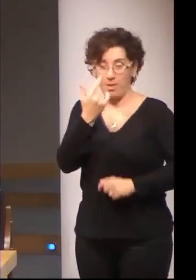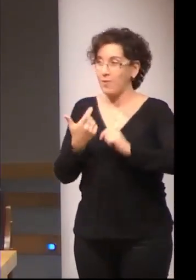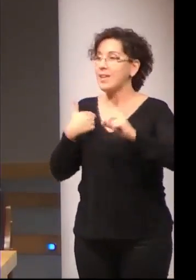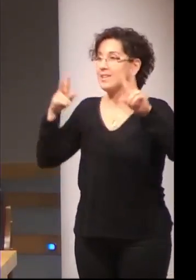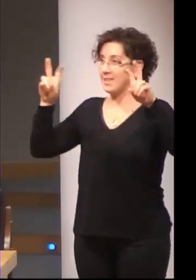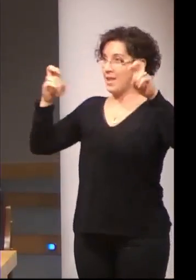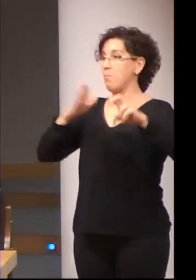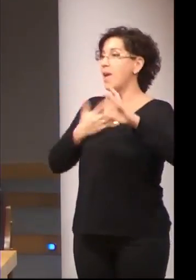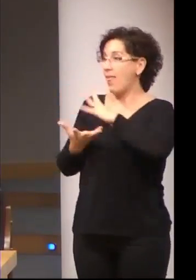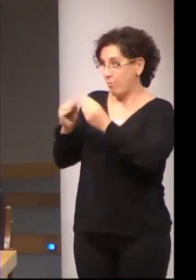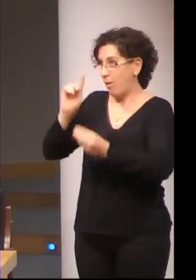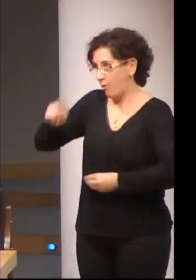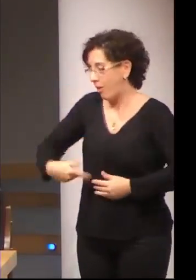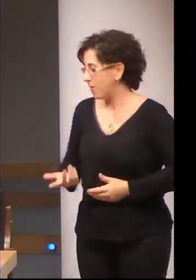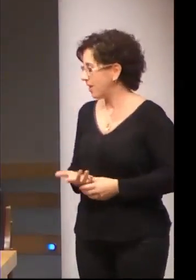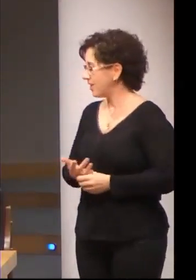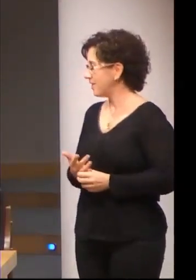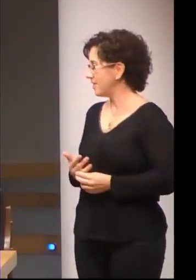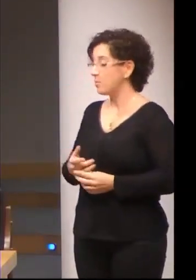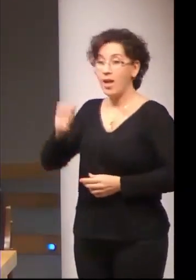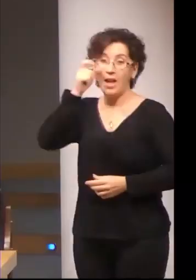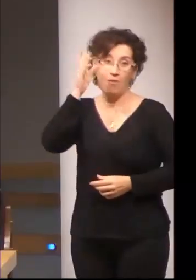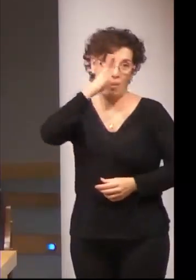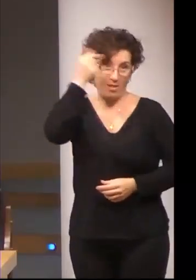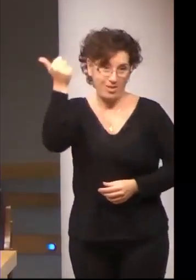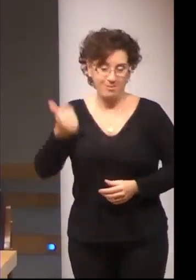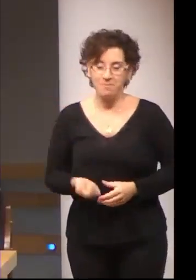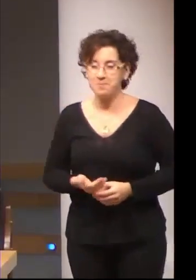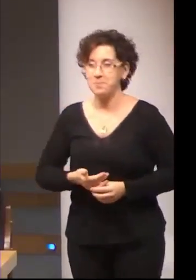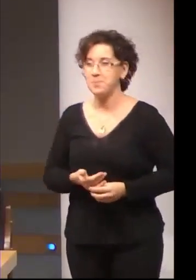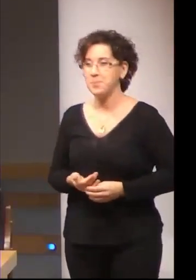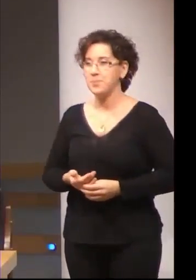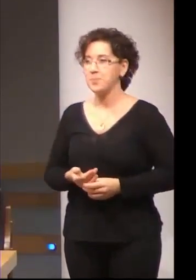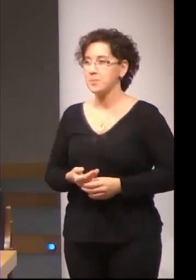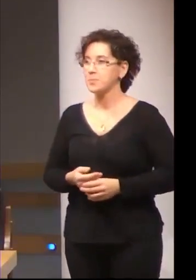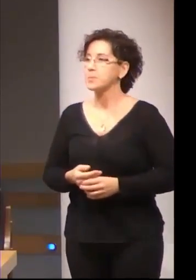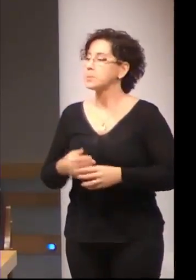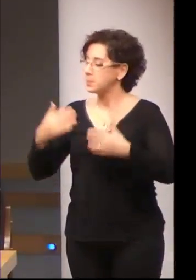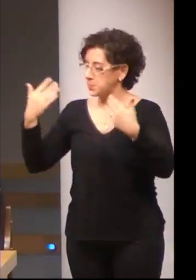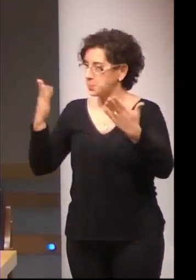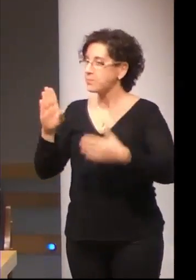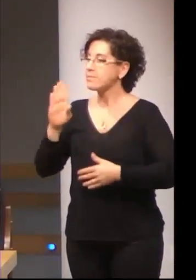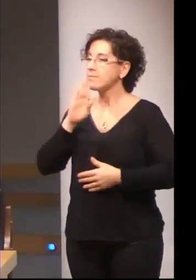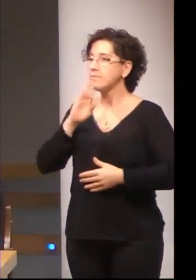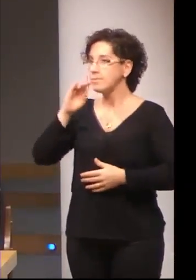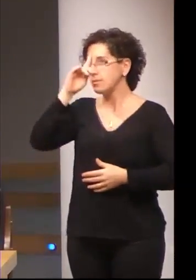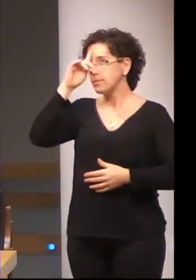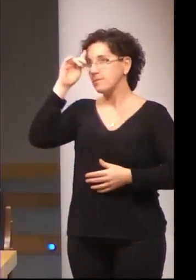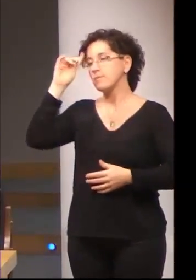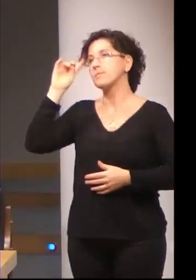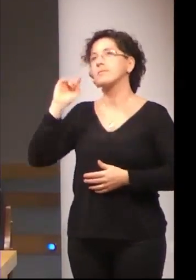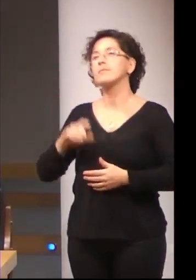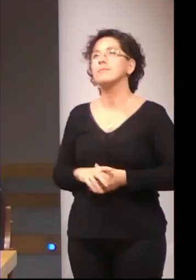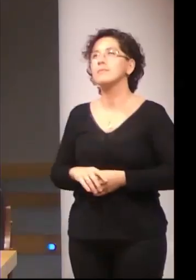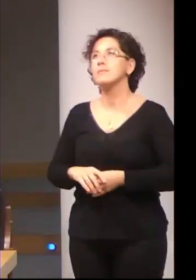No me traigo las gafas. A ver, el planteamiento de la cuestión, fijaos que